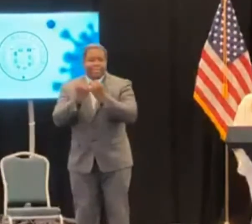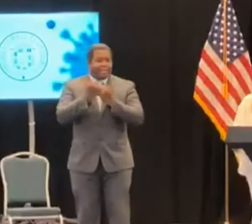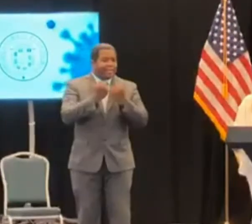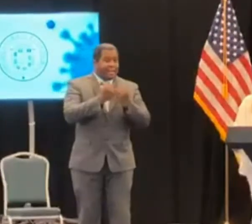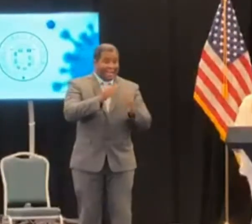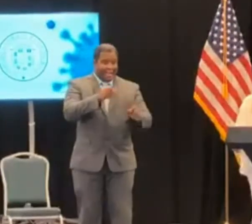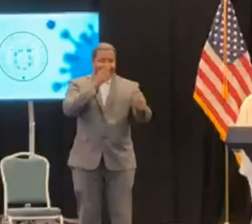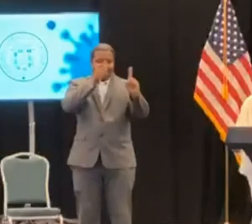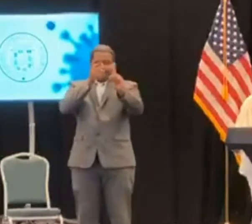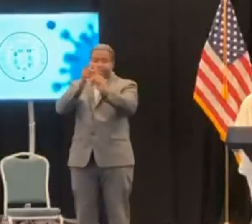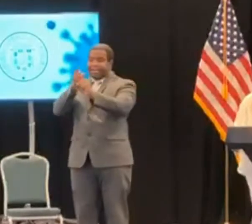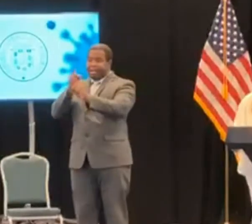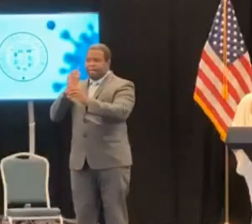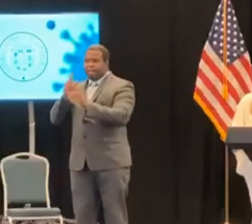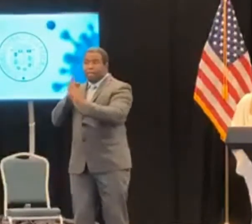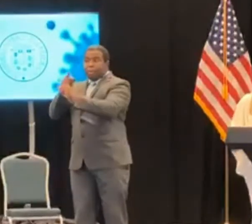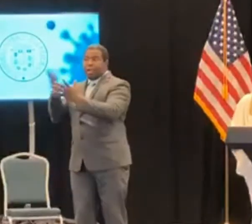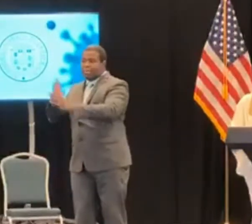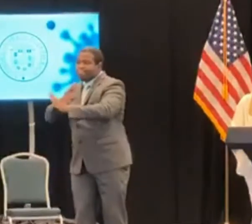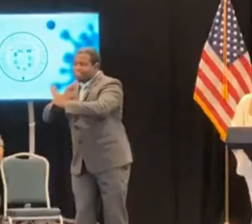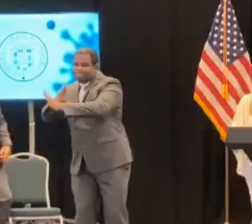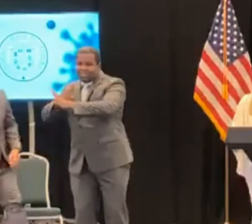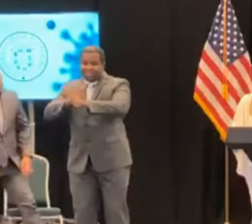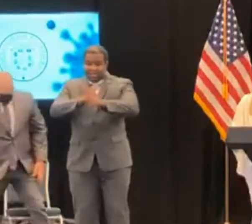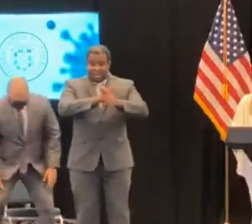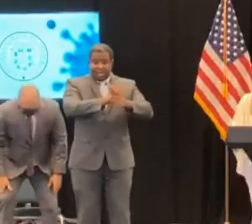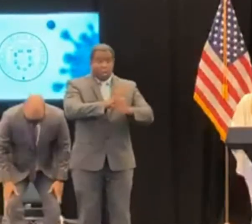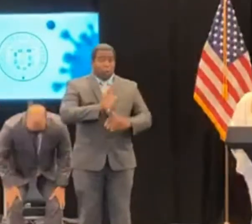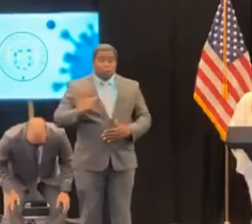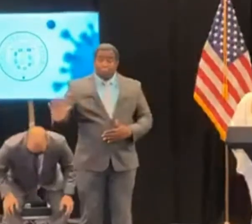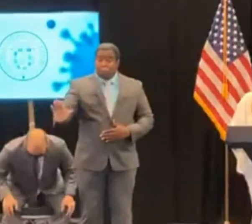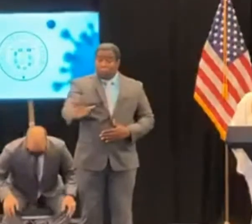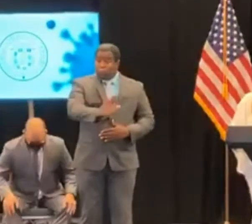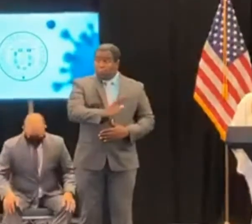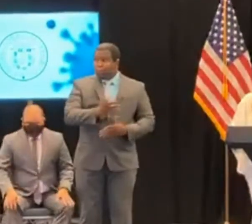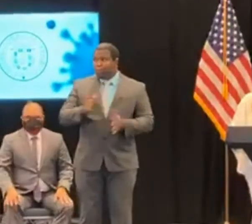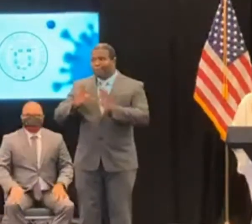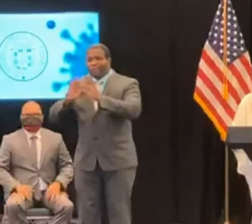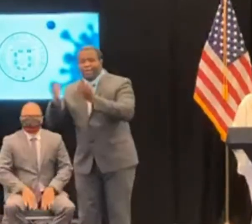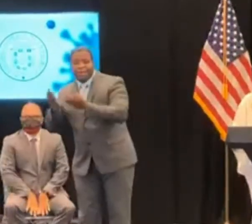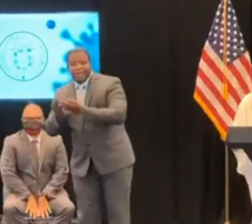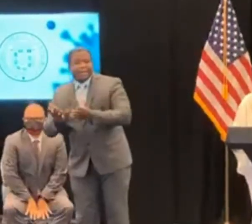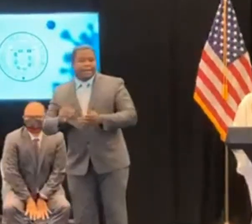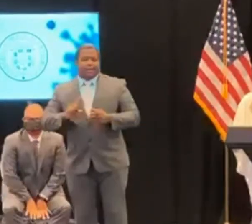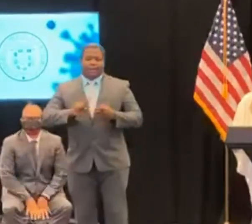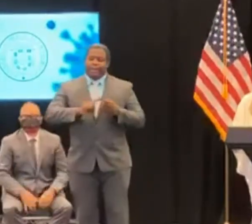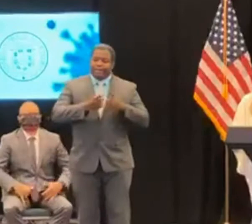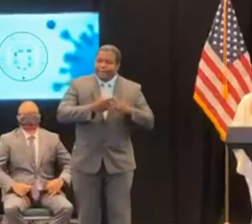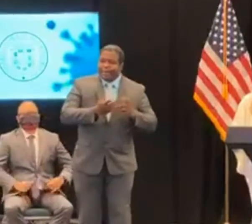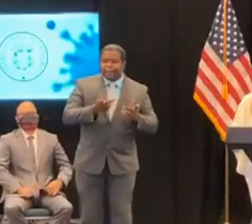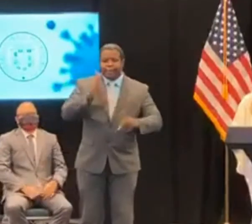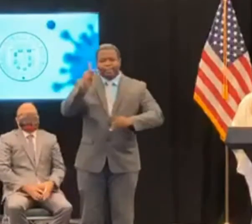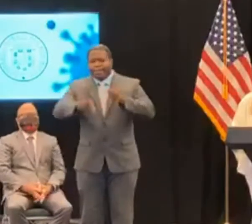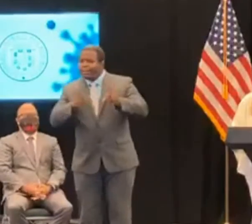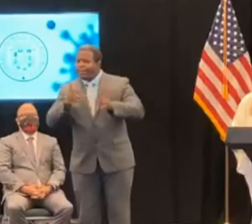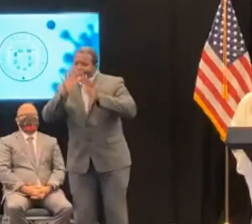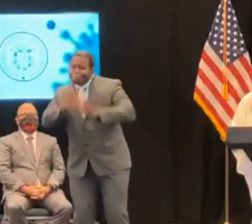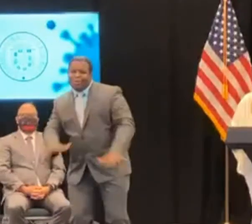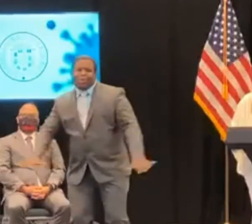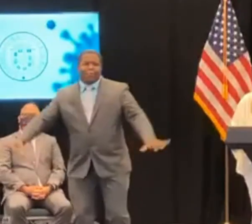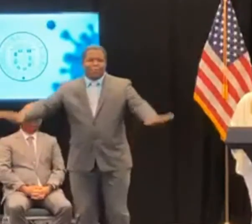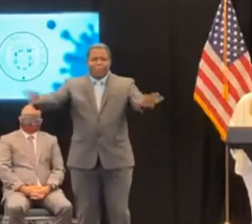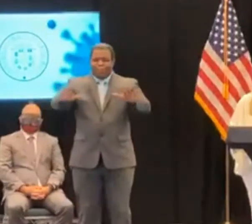amados. Esto, a mi pueblo de Puerto Rico, es indispensable. Lo hemos hablado en